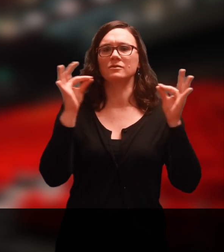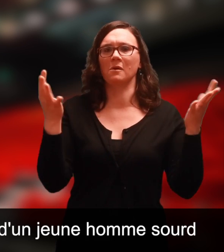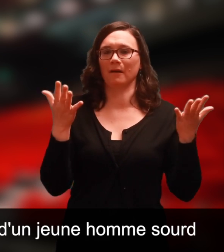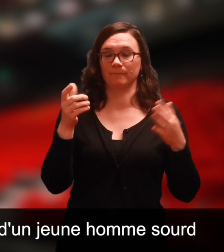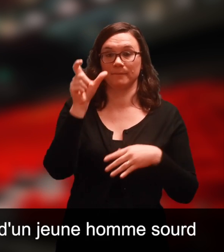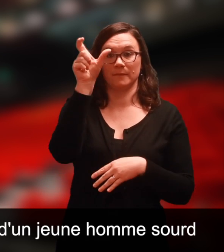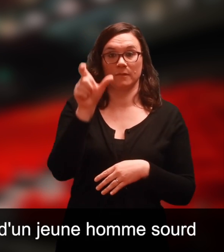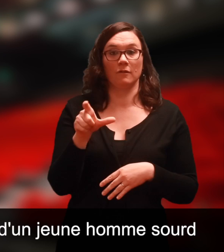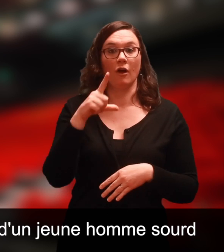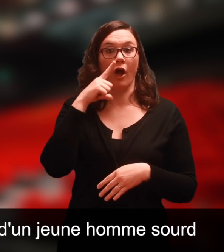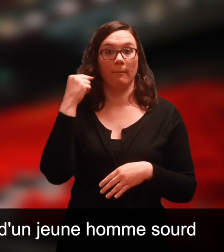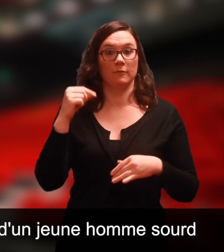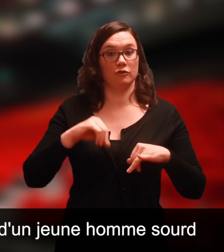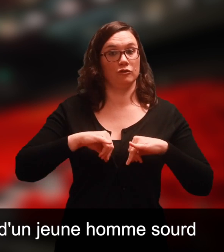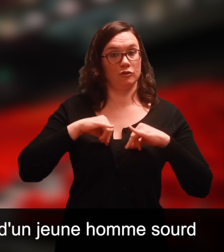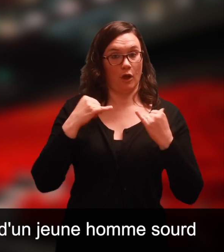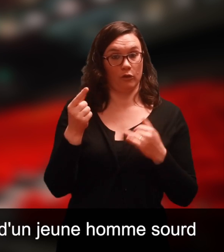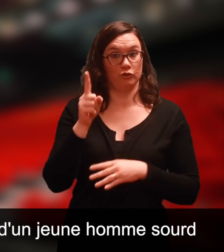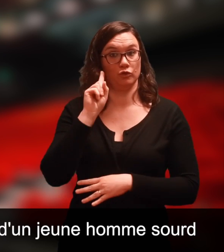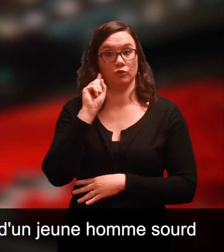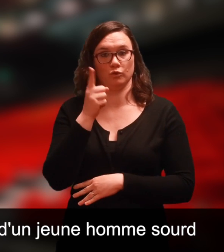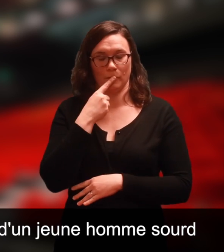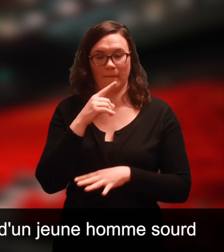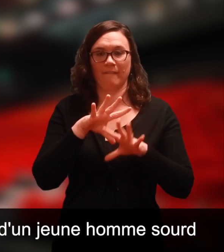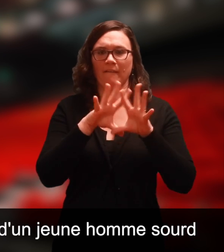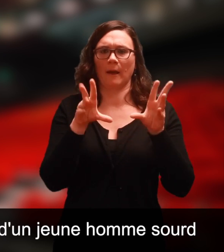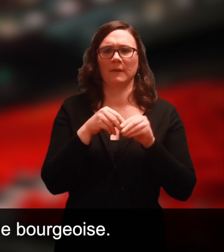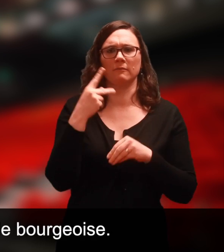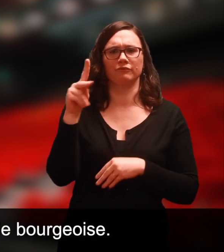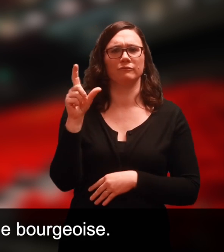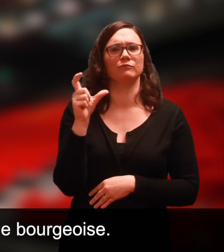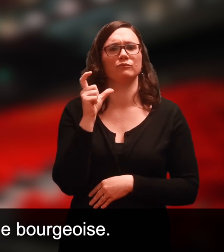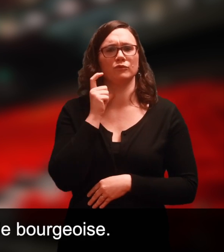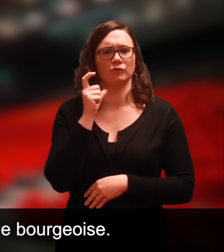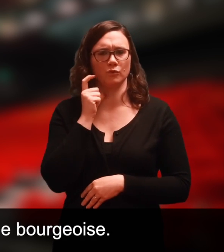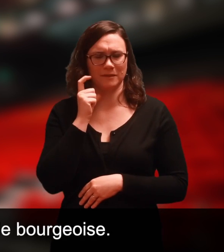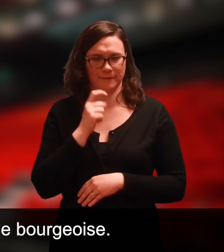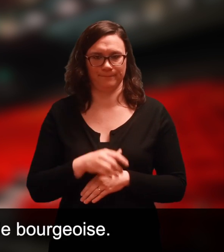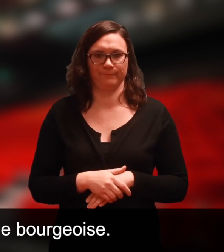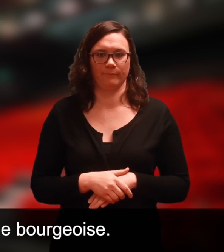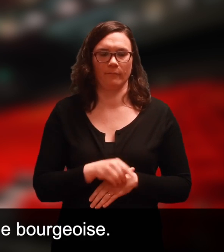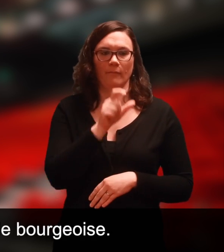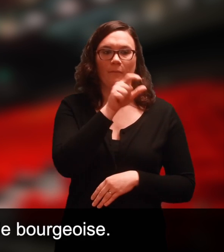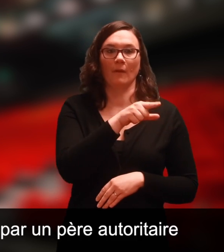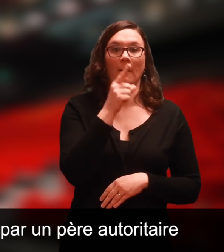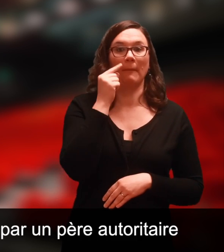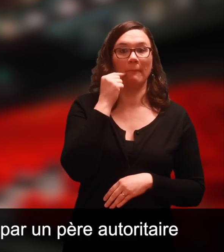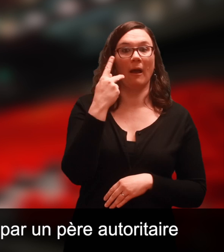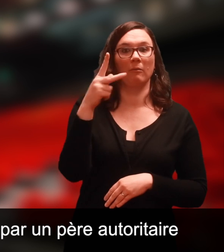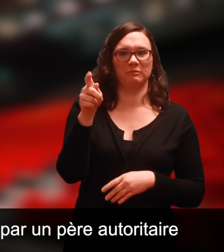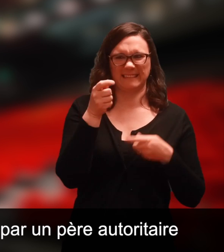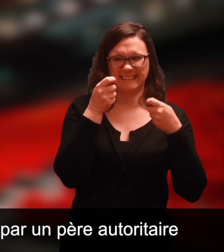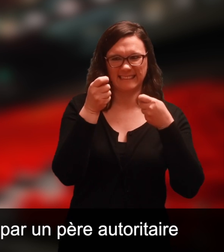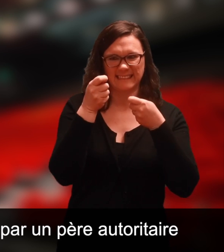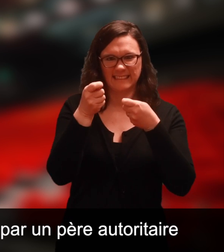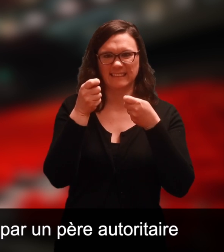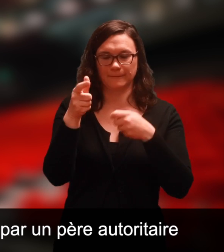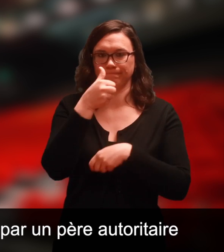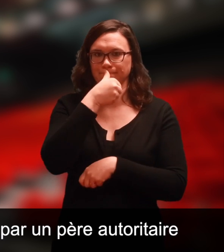La pièce retrace le parcours d'un jeune homme sourd né dans une famille bourgeoise. Il est contraint à l'oralisme